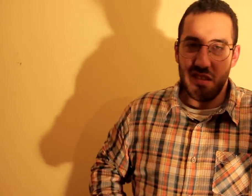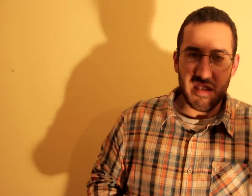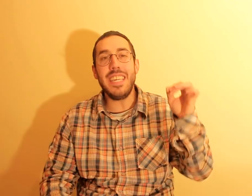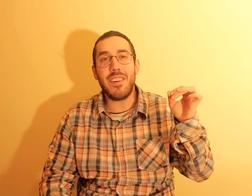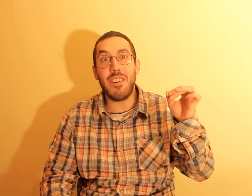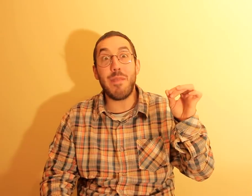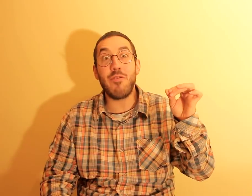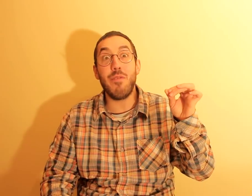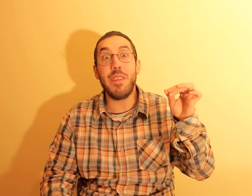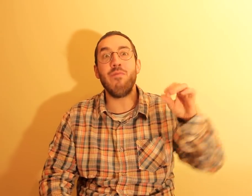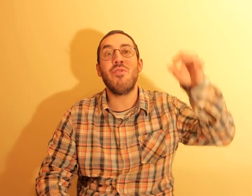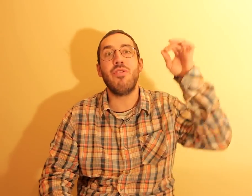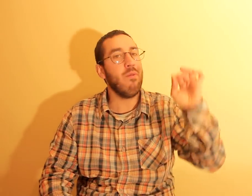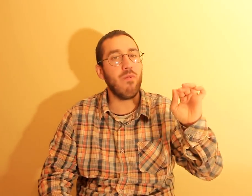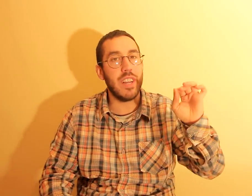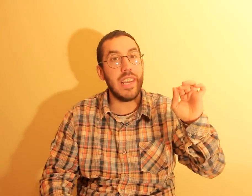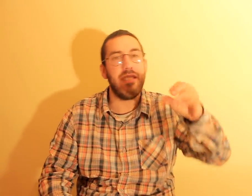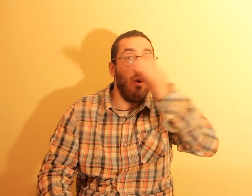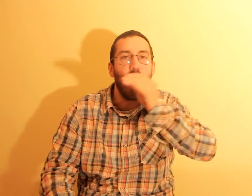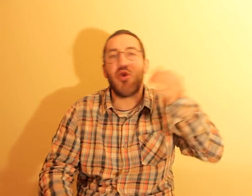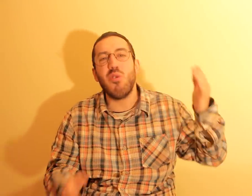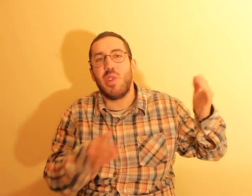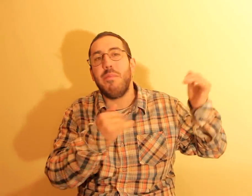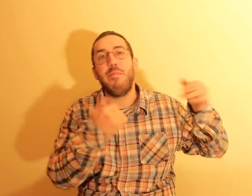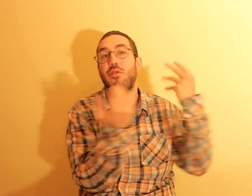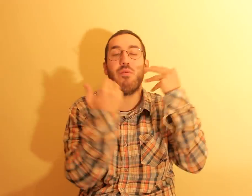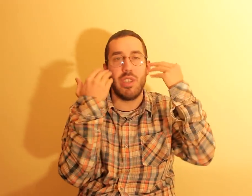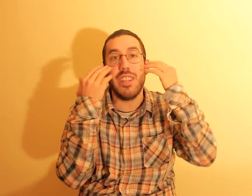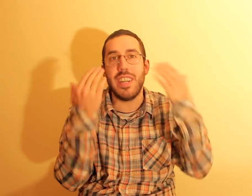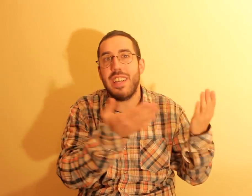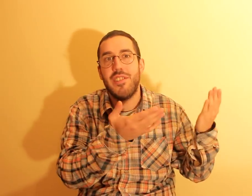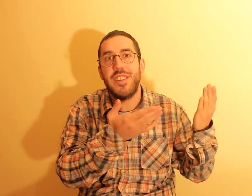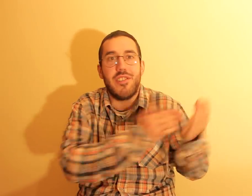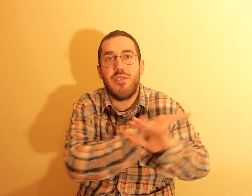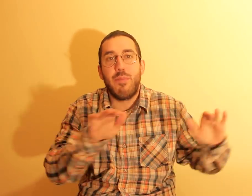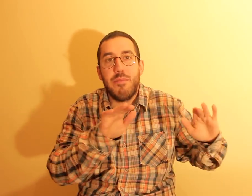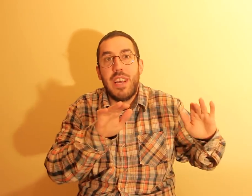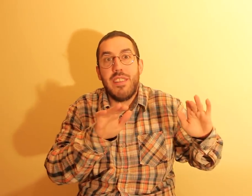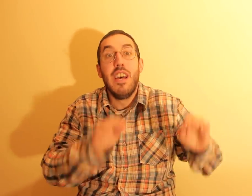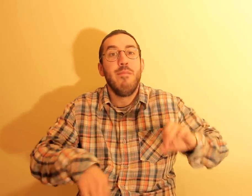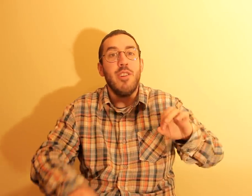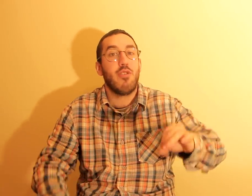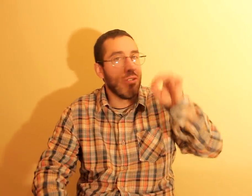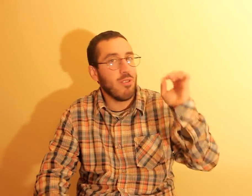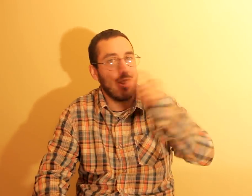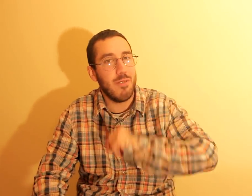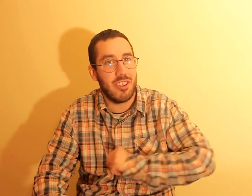E agora vamos ouvir um som ucraniano ou russo, que eu não sei bem, porque eu não consigo ler aquelas letras que eu não percebo nada, mas curtam só este